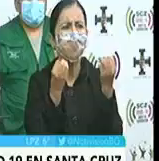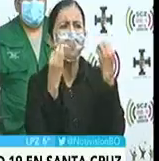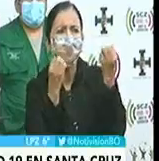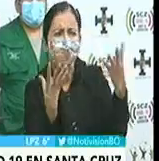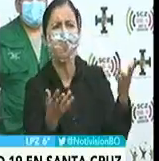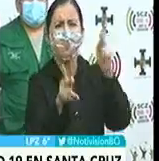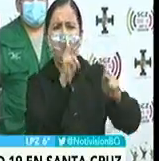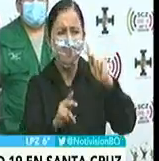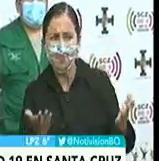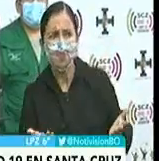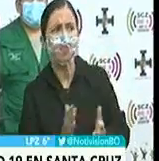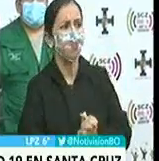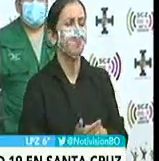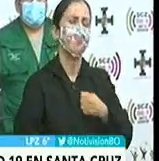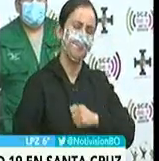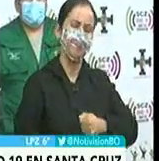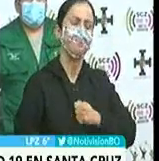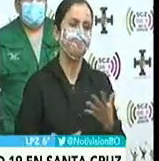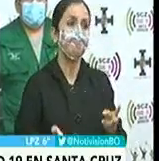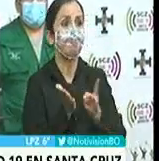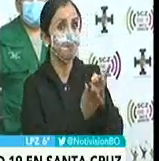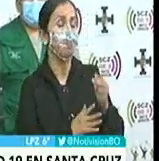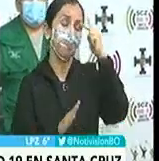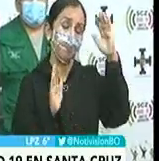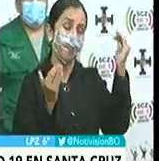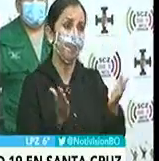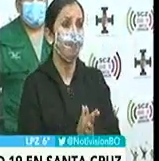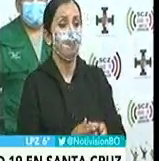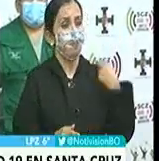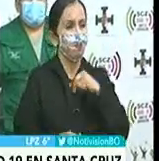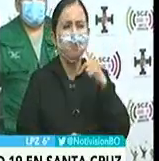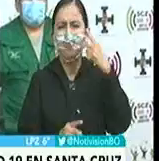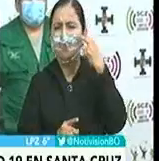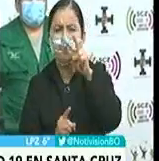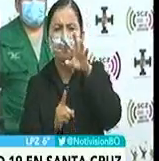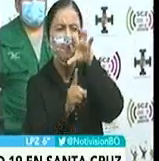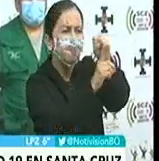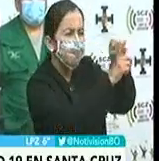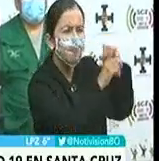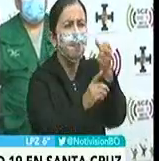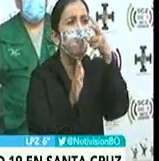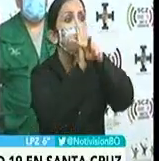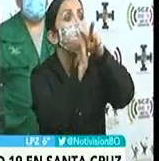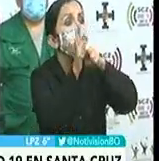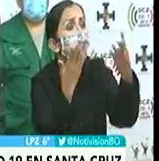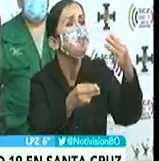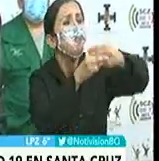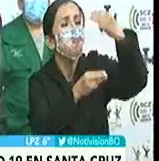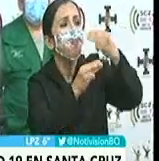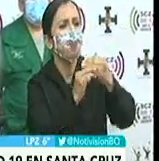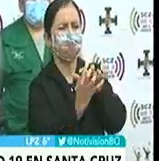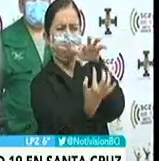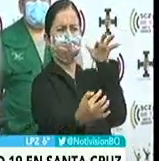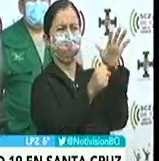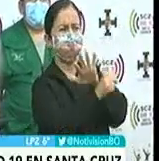de las personas que lamentamos y que esperemos que lo que hemos captado y hemos visto en algunos videos que han circulado como en el